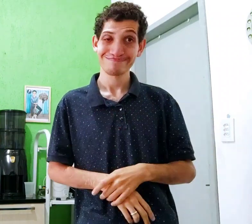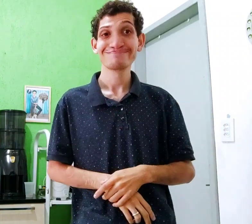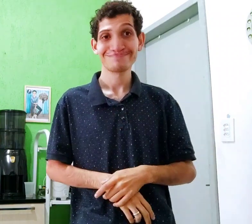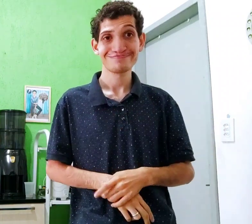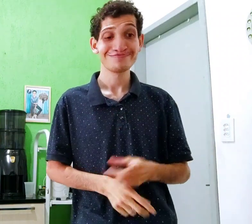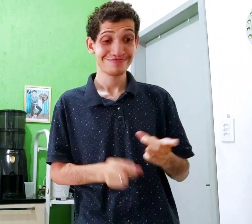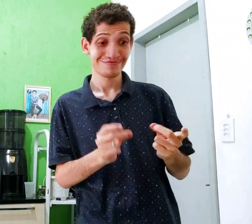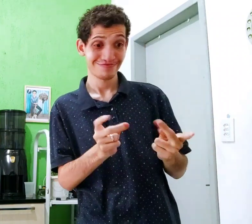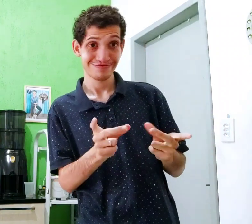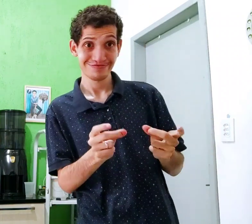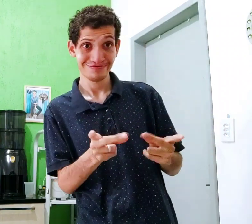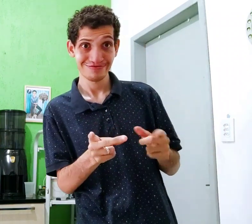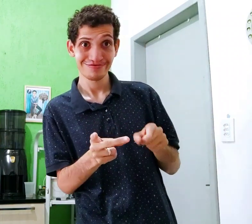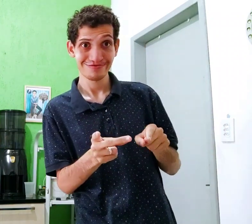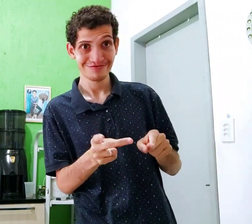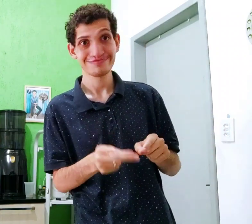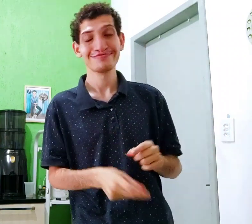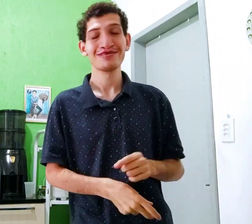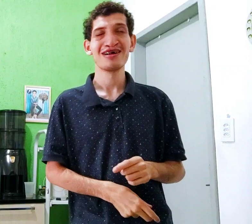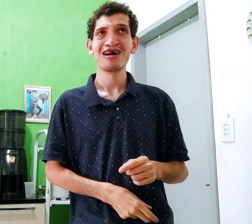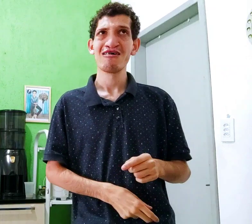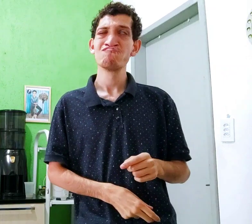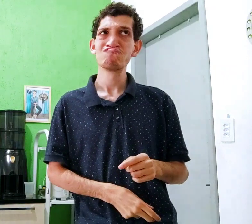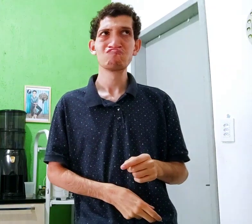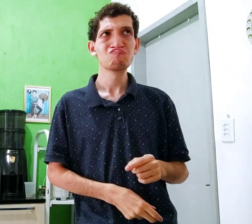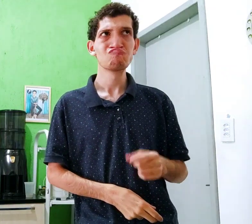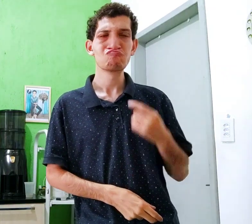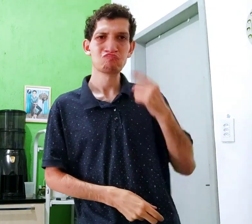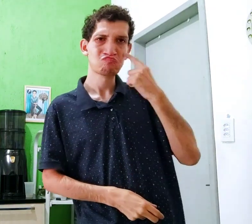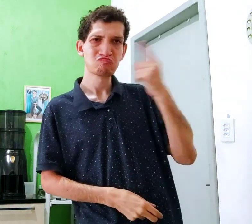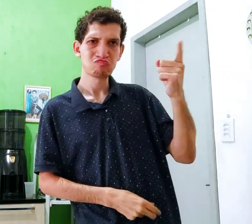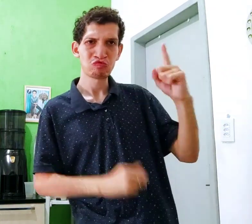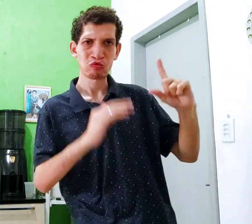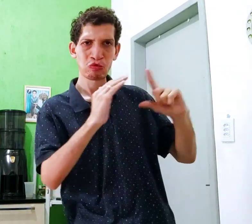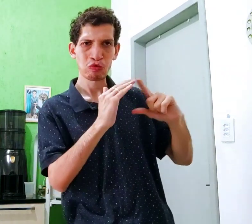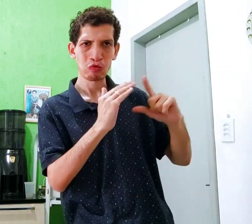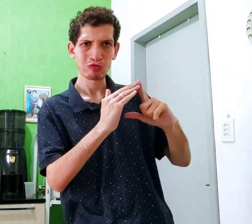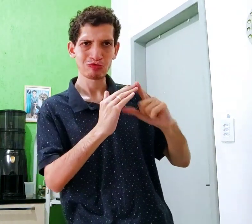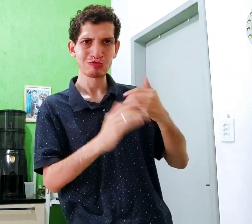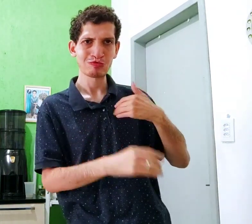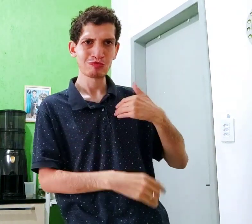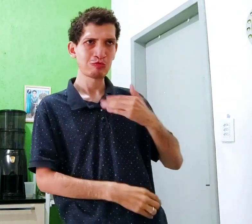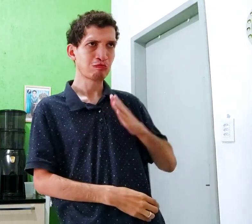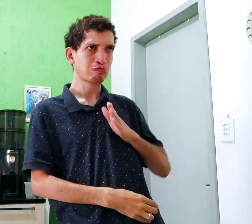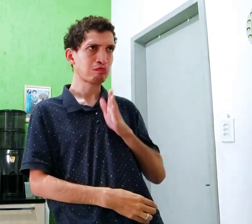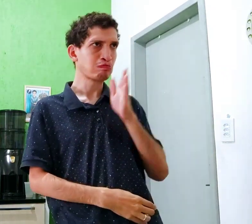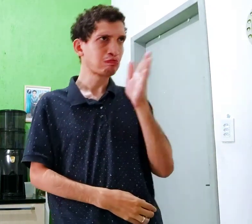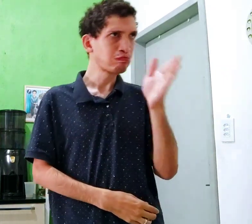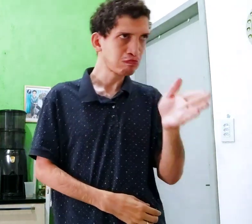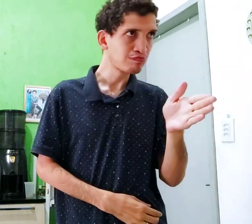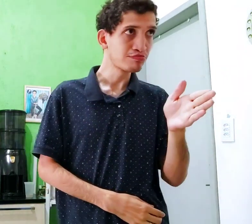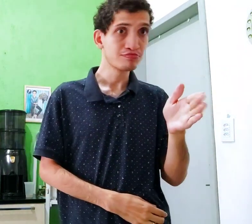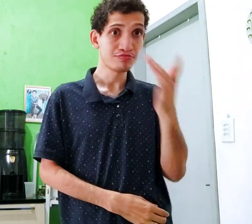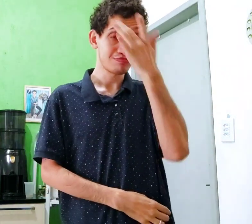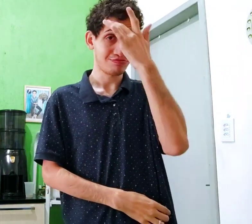Profissional NEMIR. É, NEMIR, eu vi numa loja, eu fui,